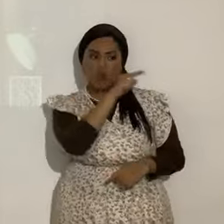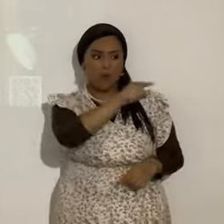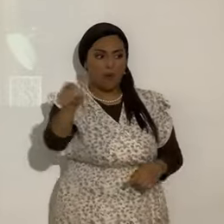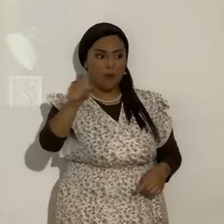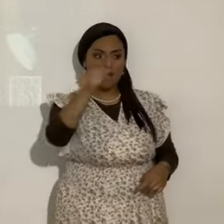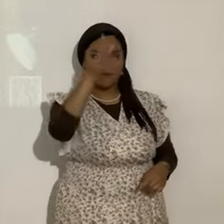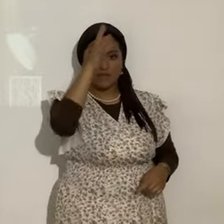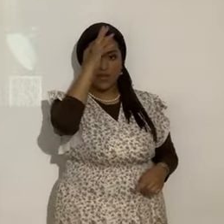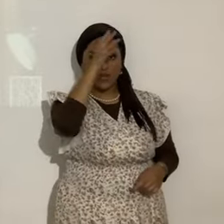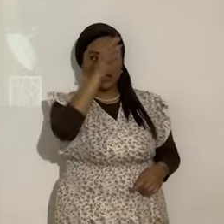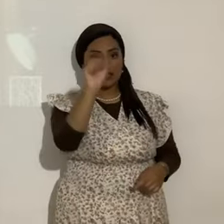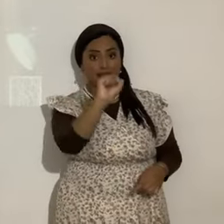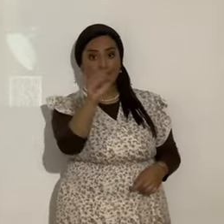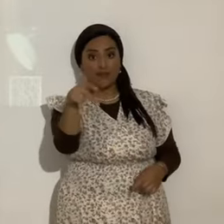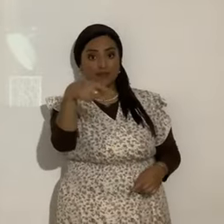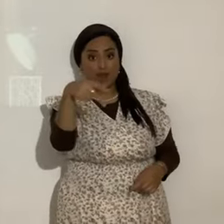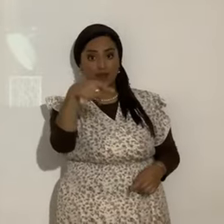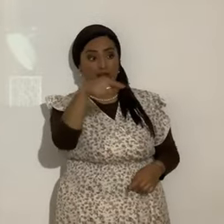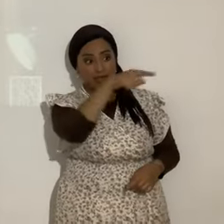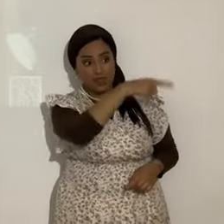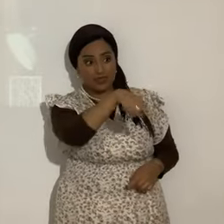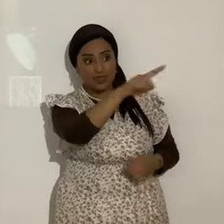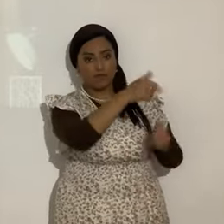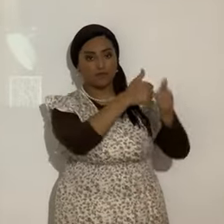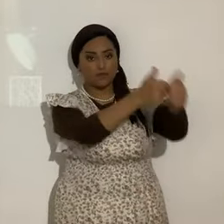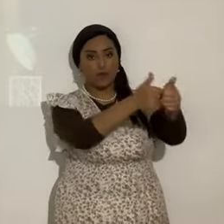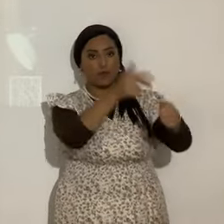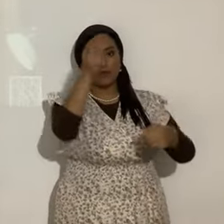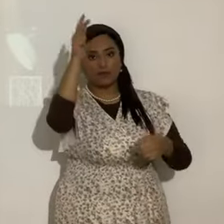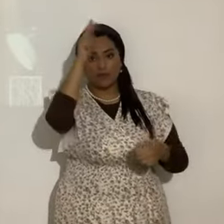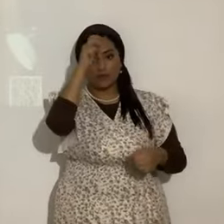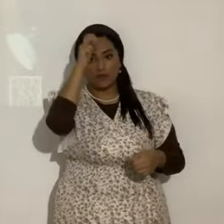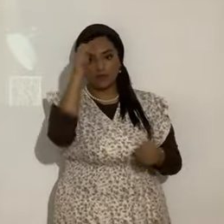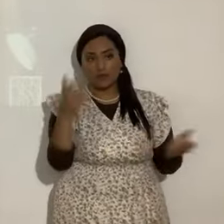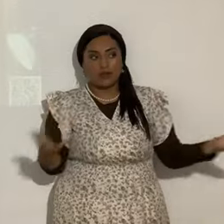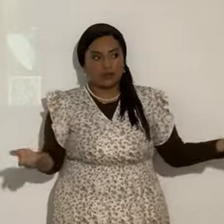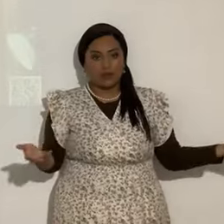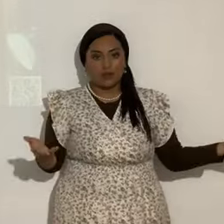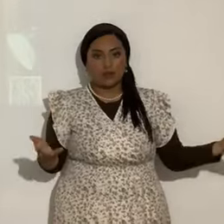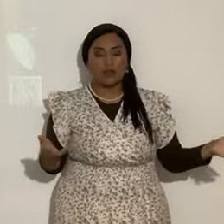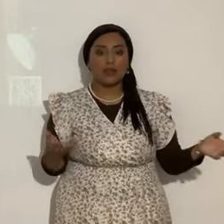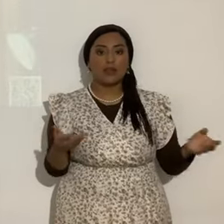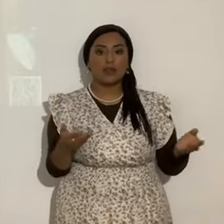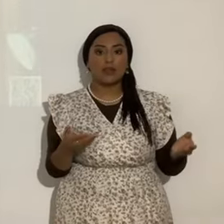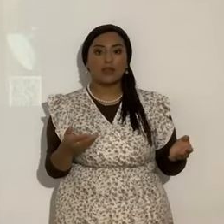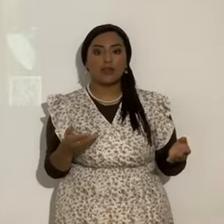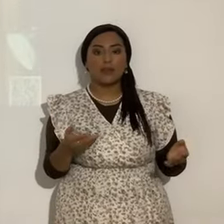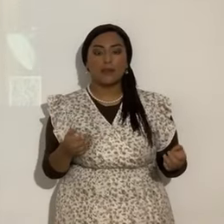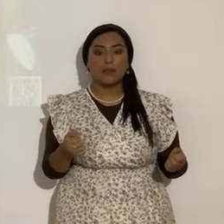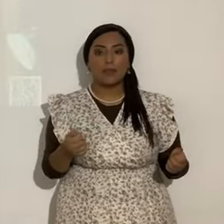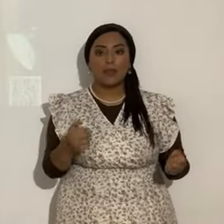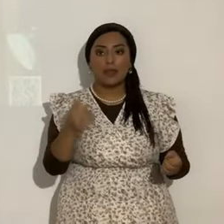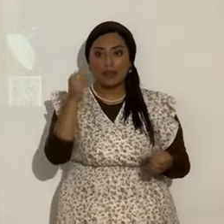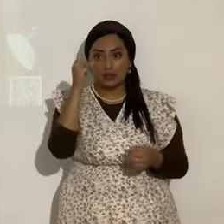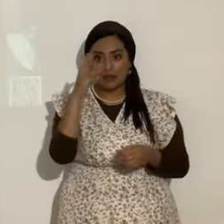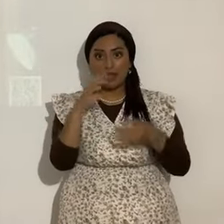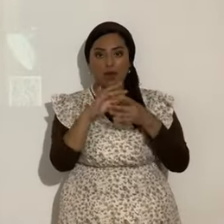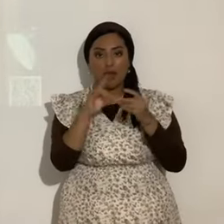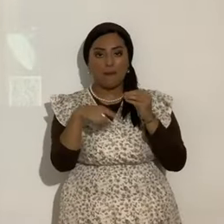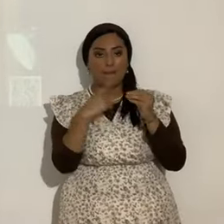estaban siguiendo ellos a Satanás. Es evidente a quién se estaba refiriendo Yahshua, es evidente, a